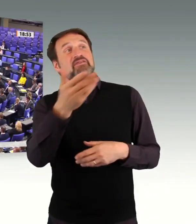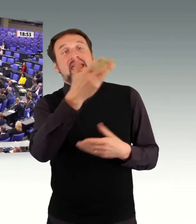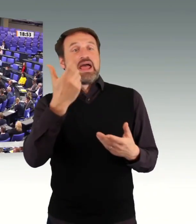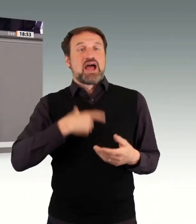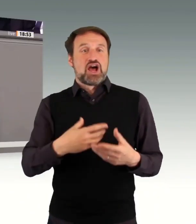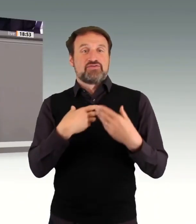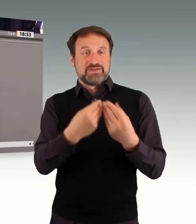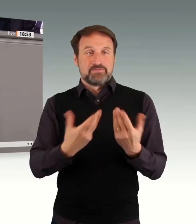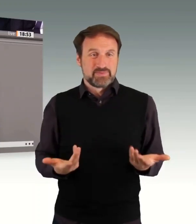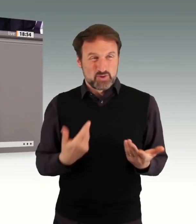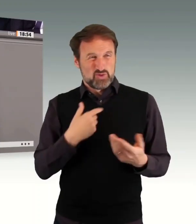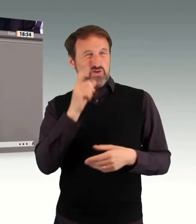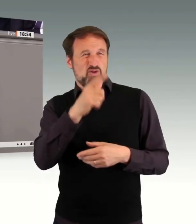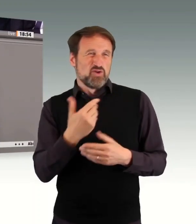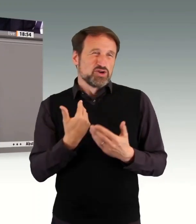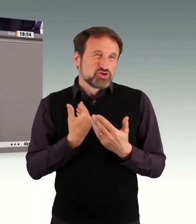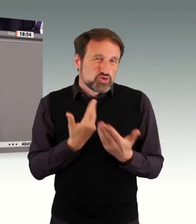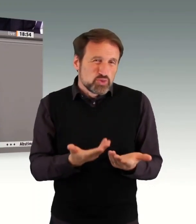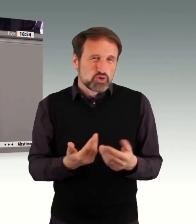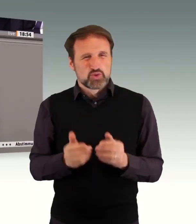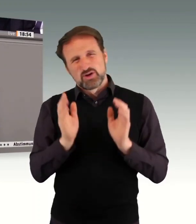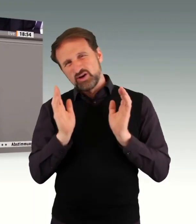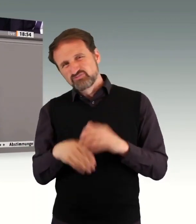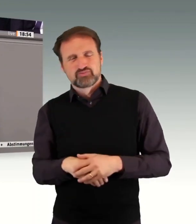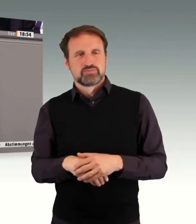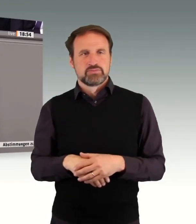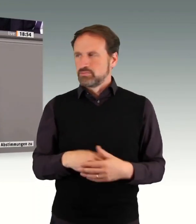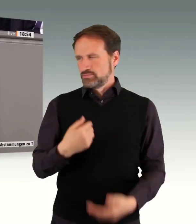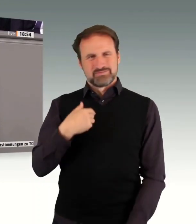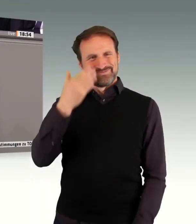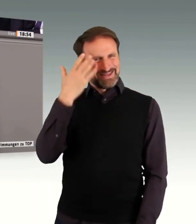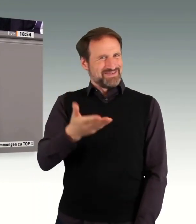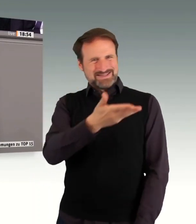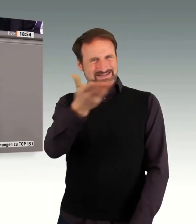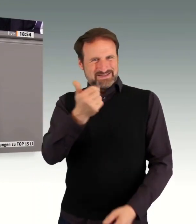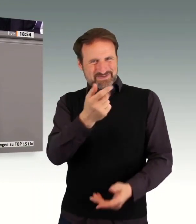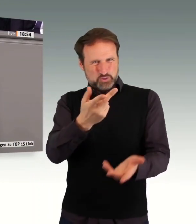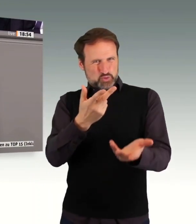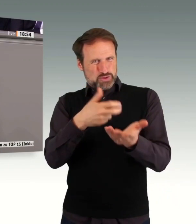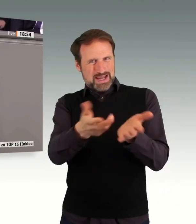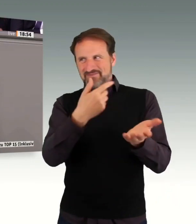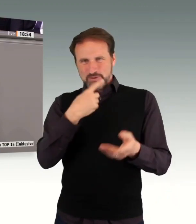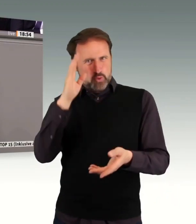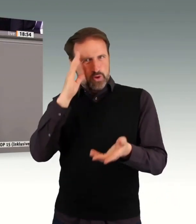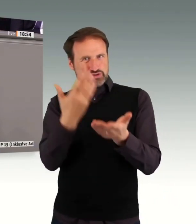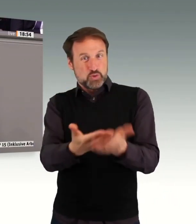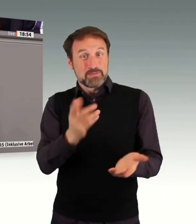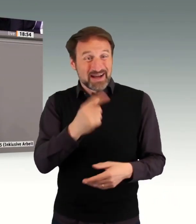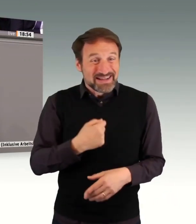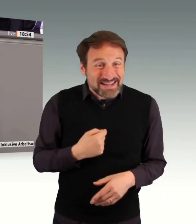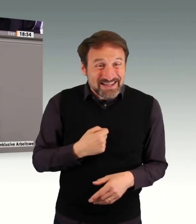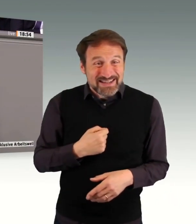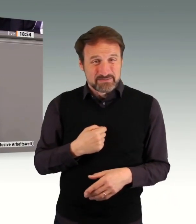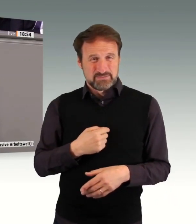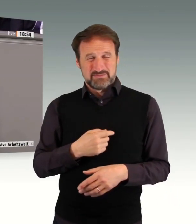nicht Maßnahmen von der Stange anzubieten, wegzukommen, von der Ausschreiberitis hin zu Personenzentrierung und zu orientieren